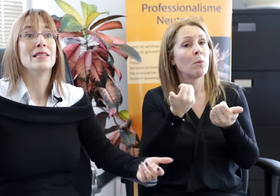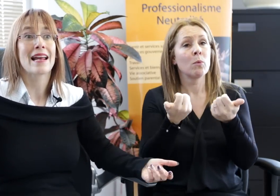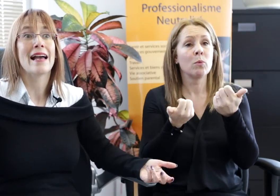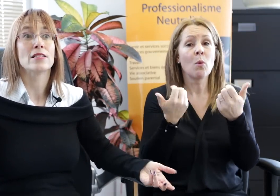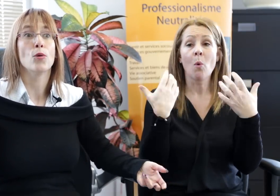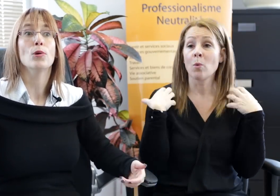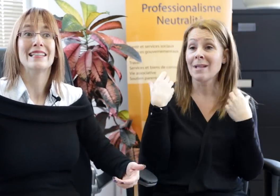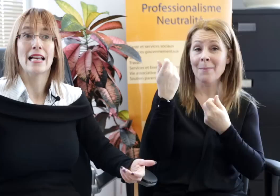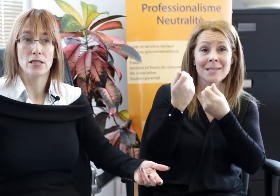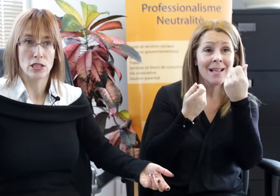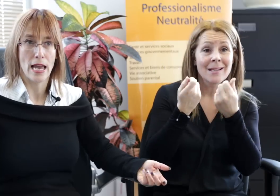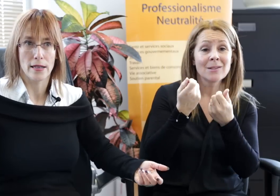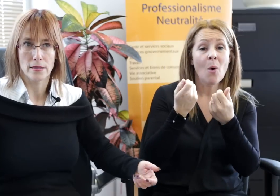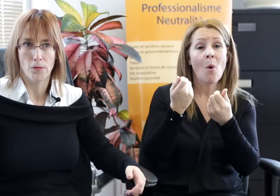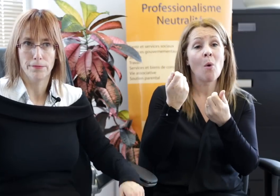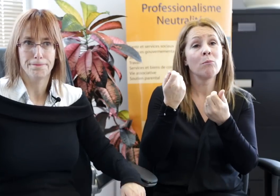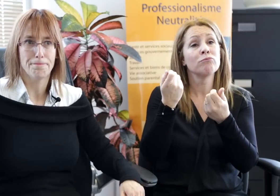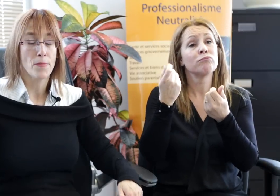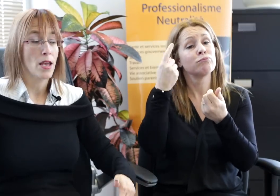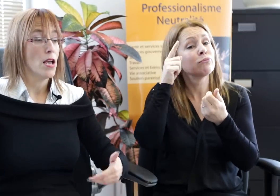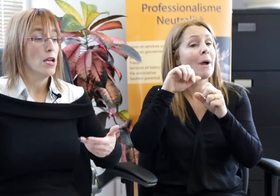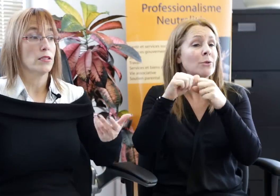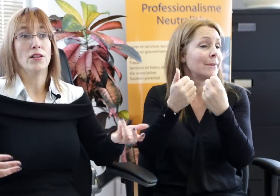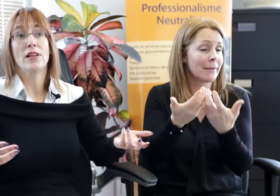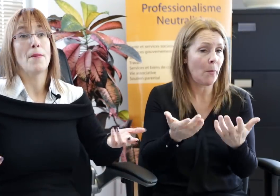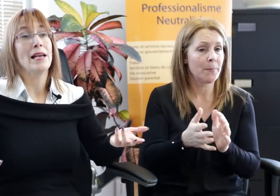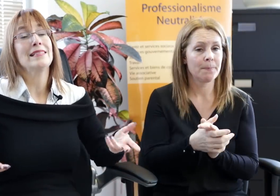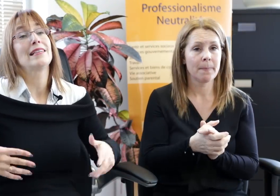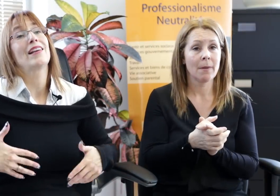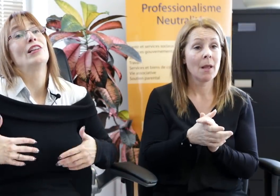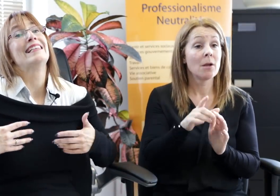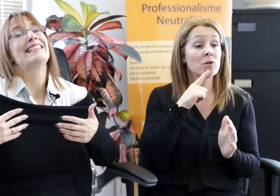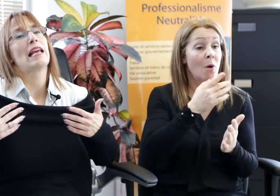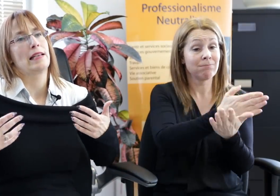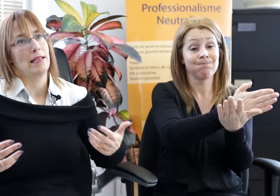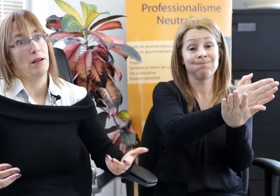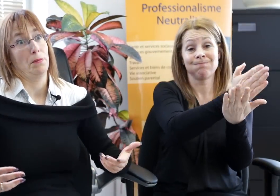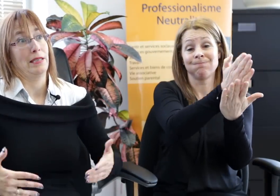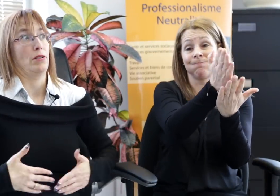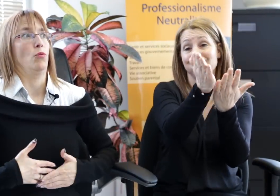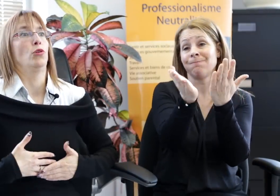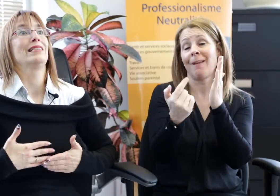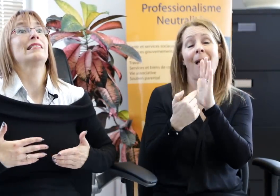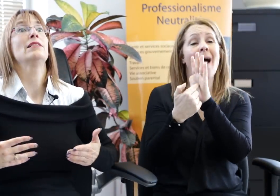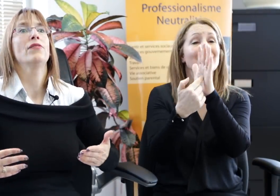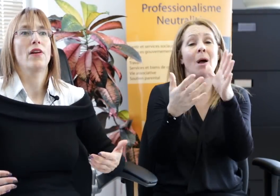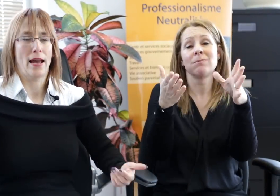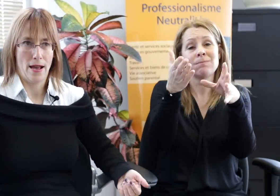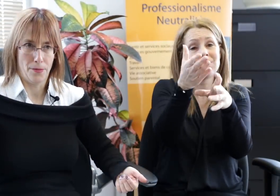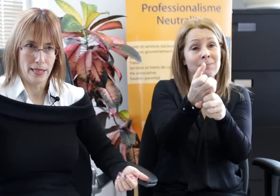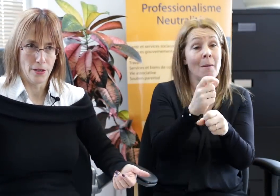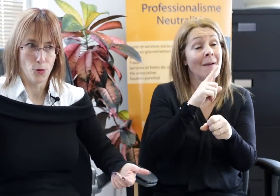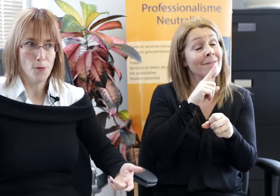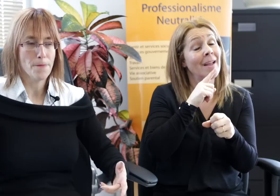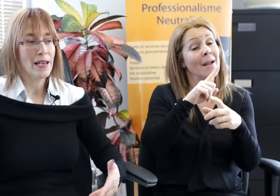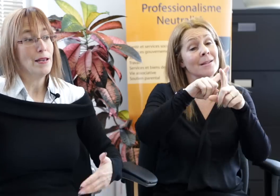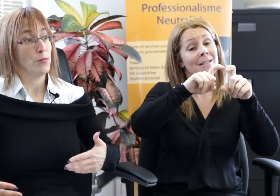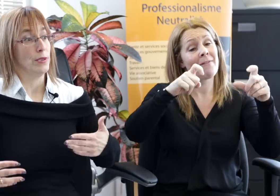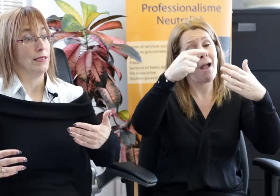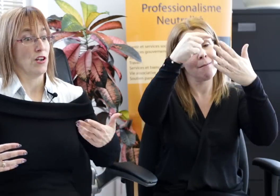'administration pour des associations. Ça, évidemment, c'est que des exemples, parce qu'on a différents milieux. Puis, si